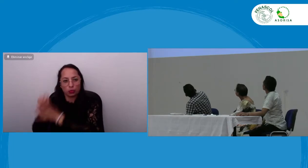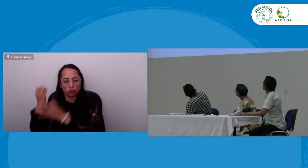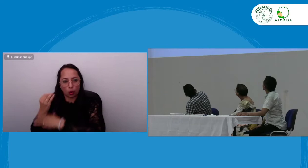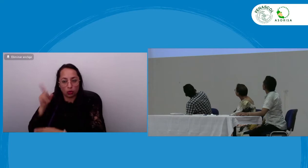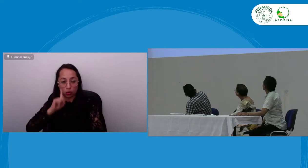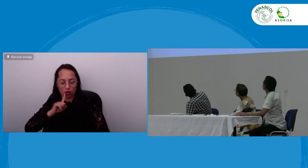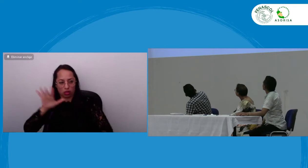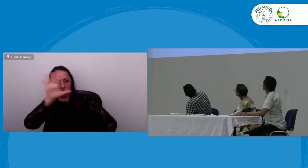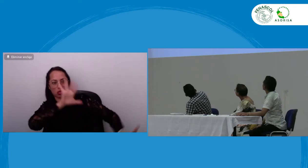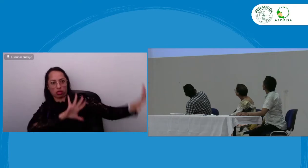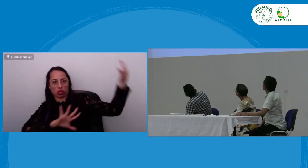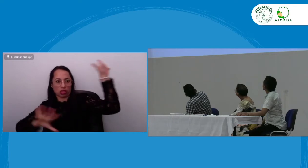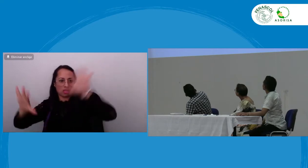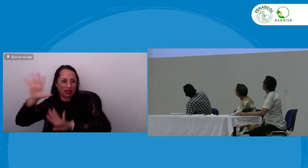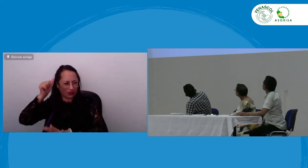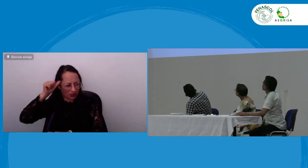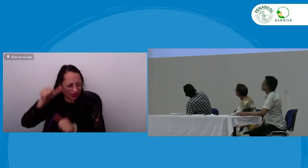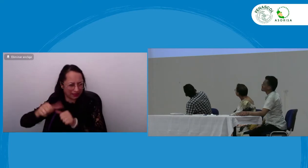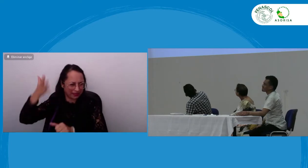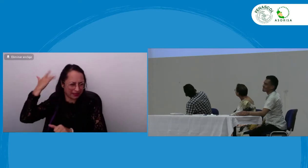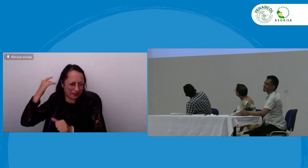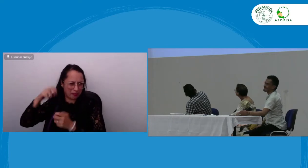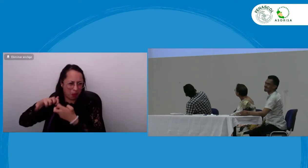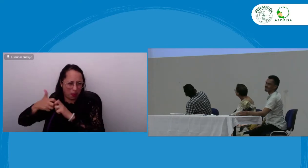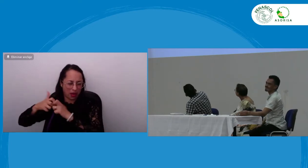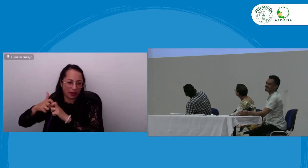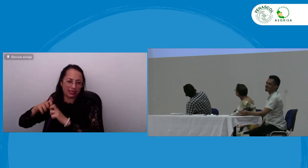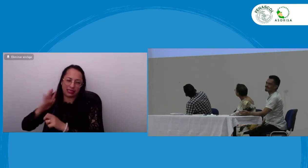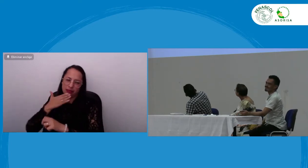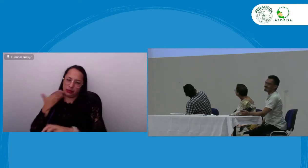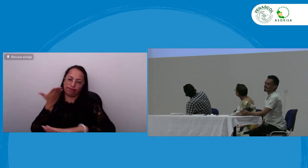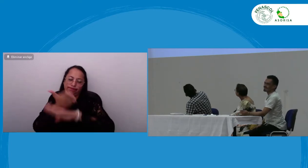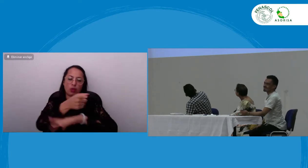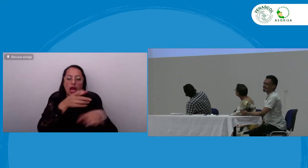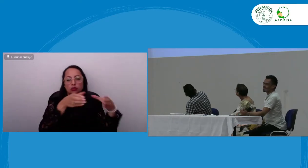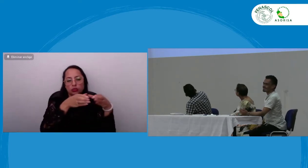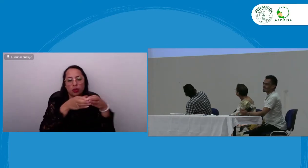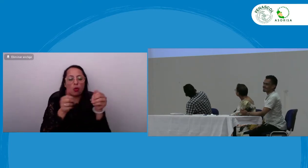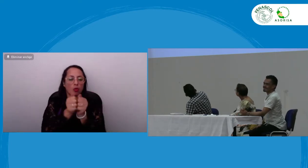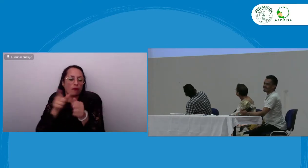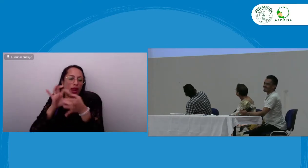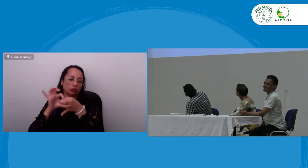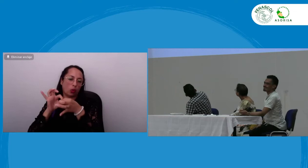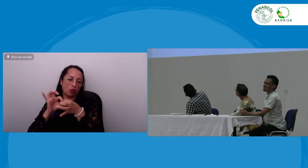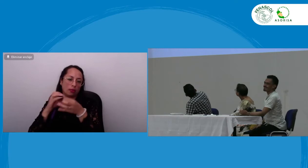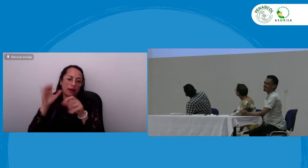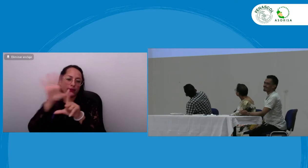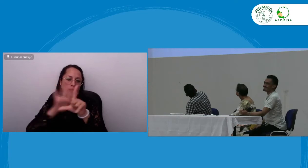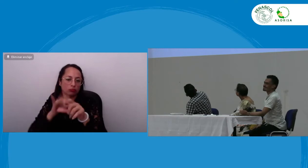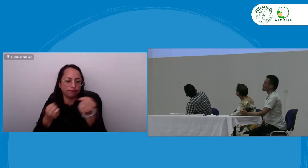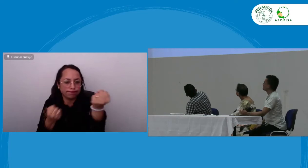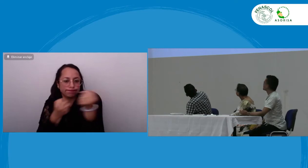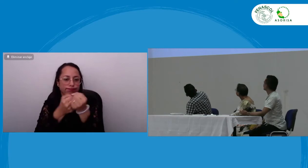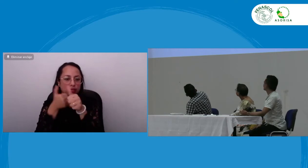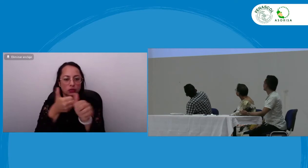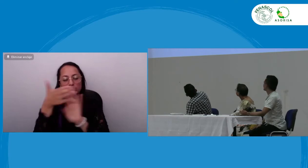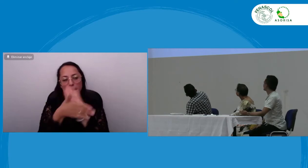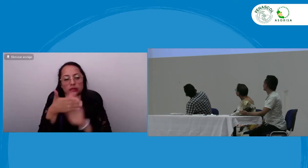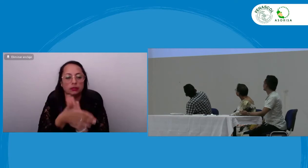para que podamos hablar un poco de la estandarización de la lengua de señas porque como ustedes saben esto ha generado bastante confusión si